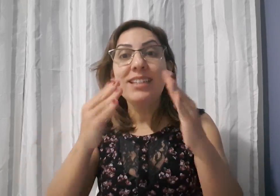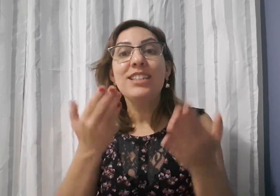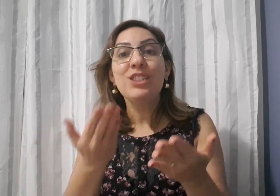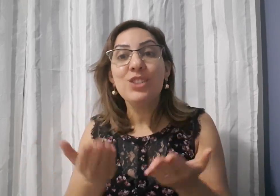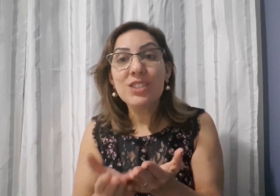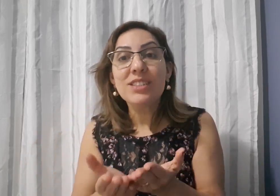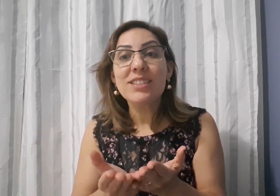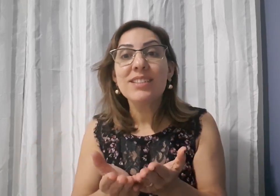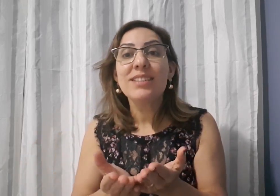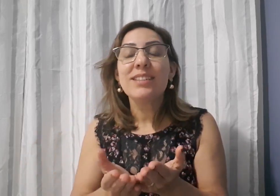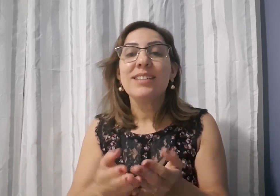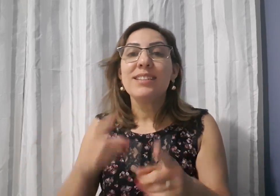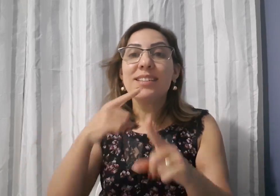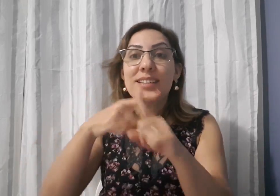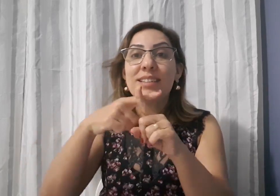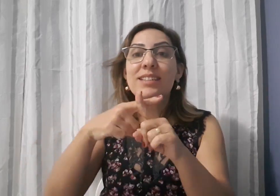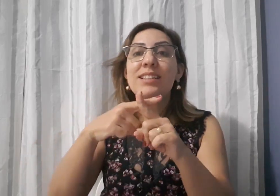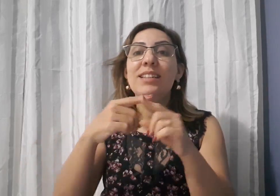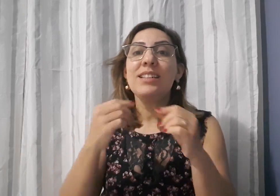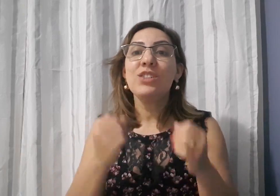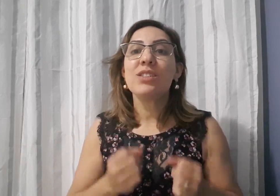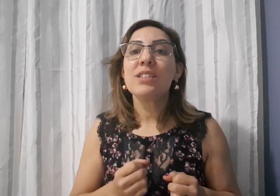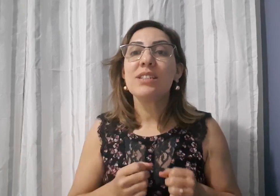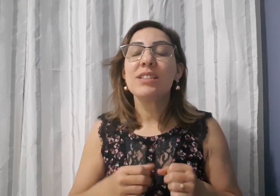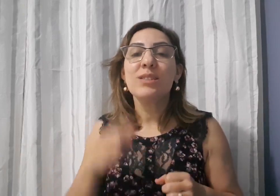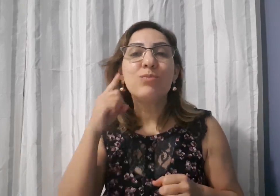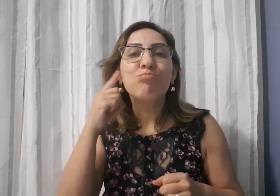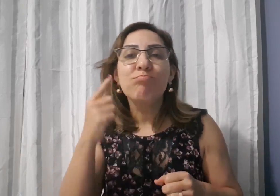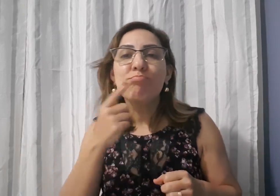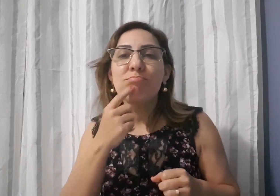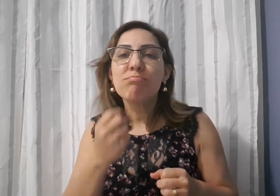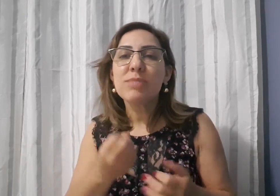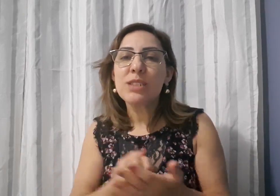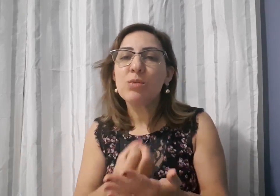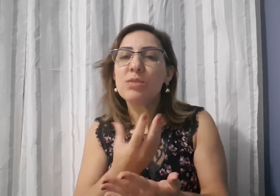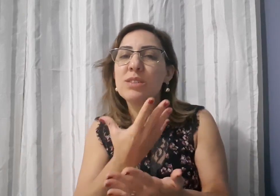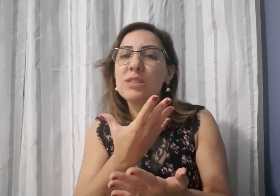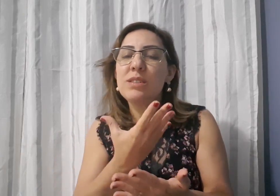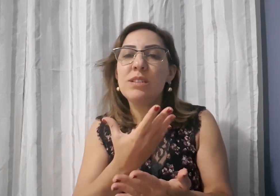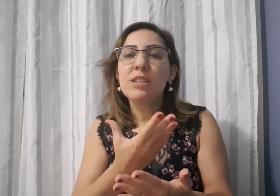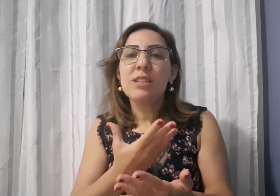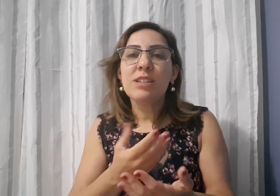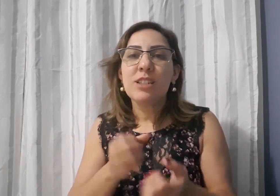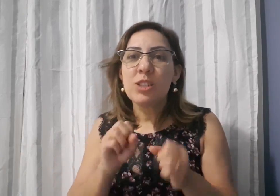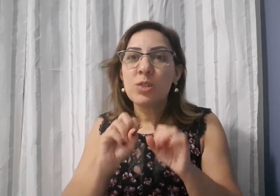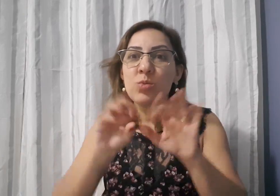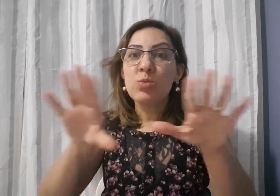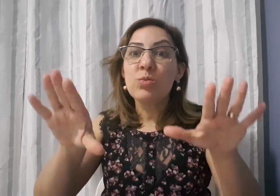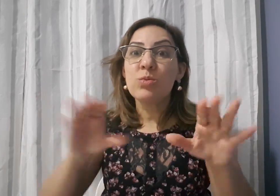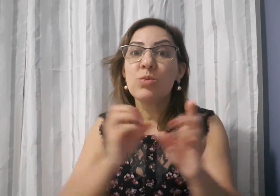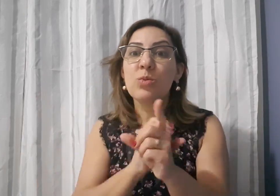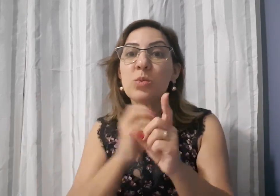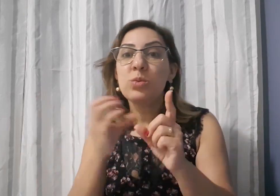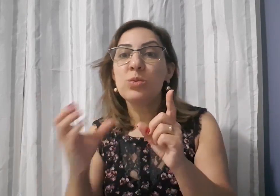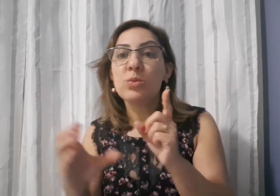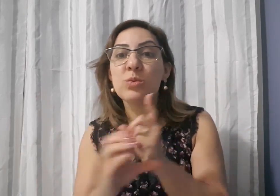eu tenho conseguido ajudar os surdos E ensiná-los para que eles possam